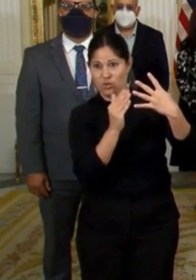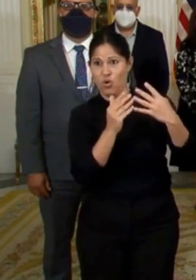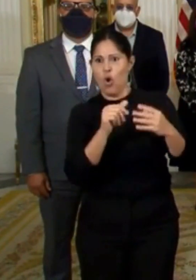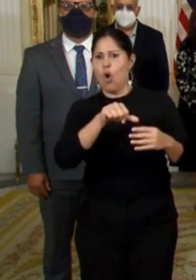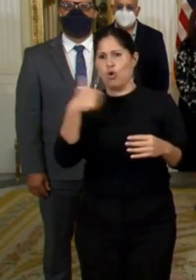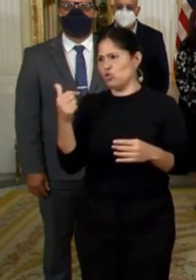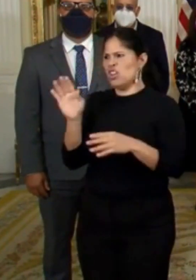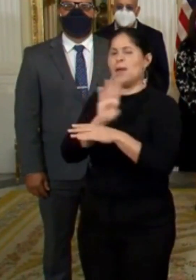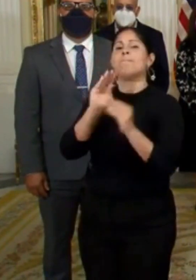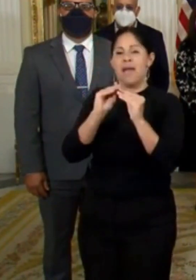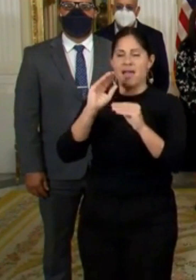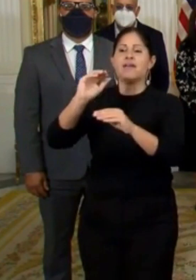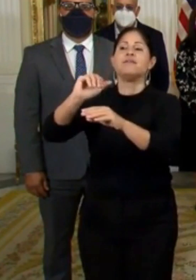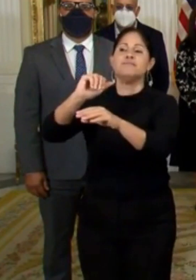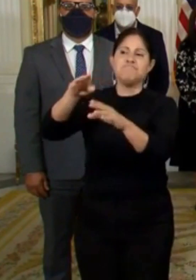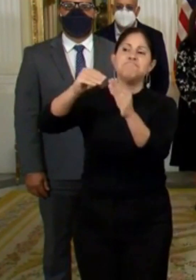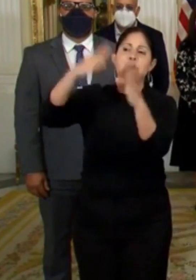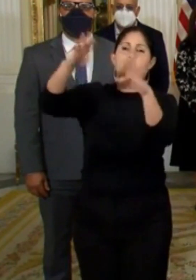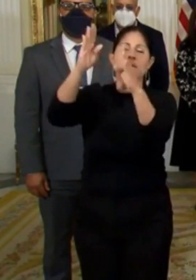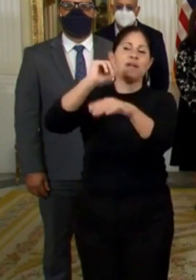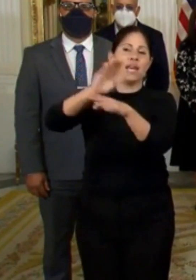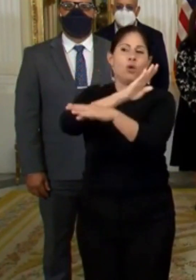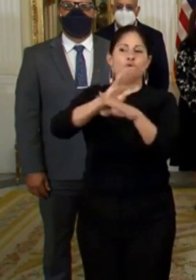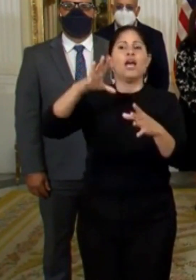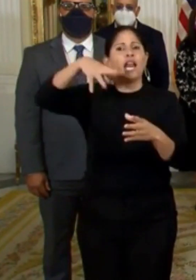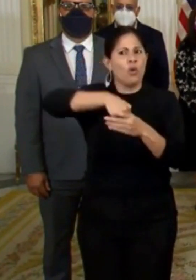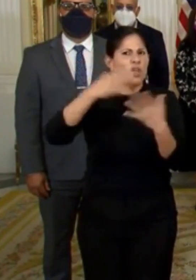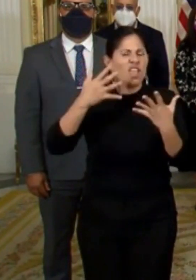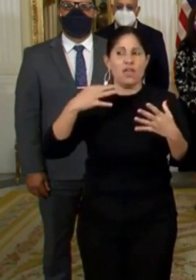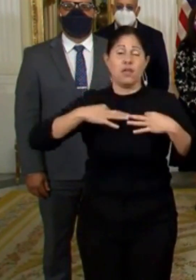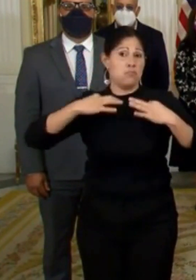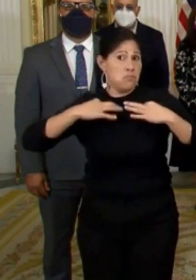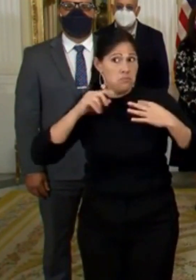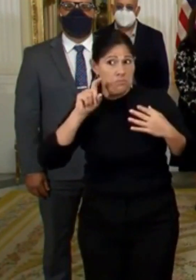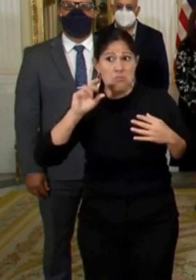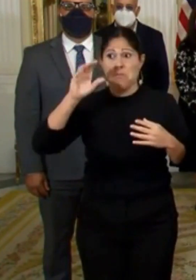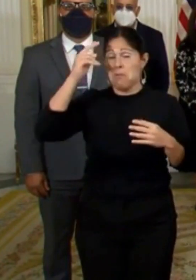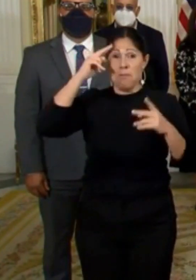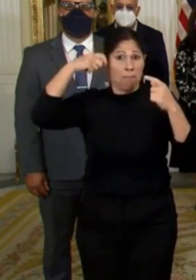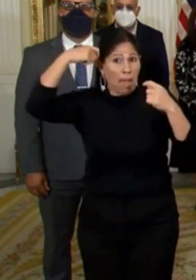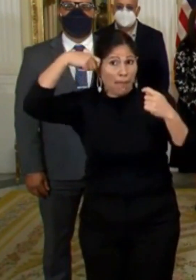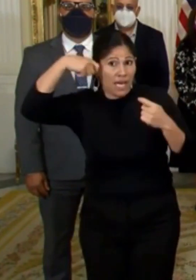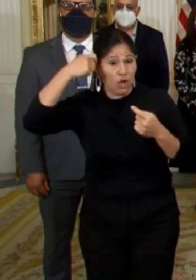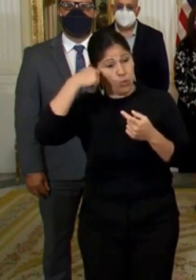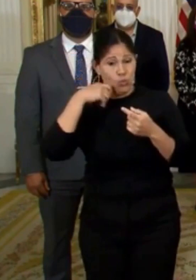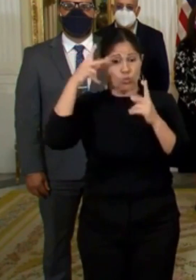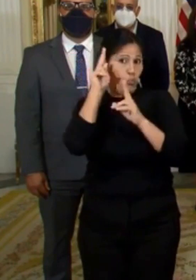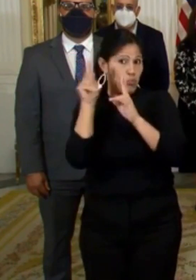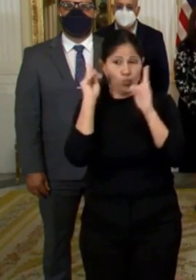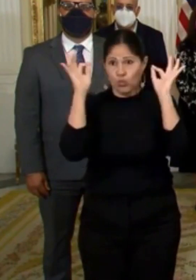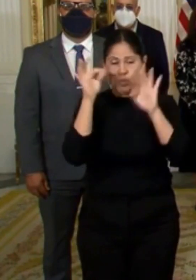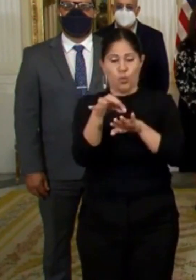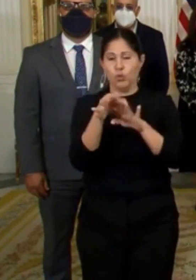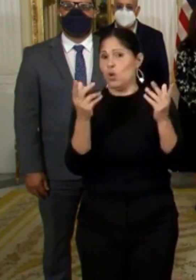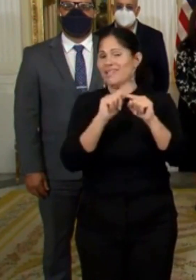Entre ellos, el comercio al detalle, las barberías, los salones de belleza, la venta de la industria automotriz,